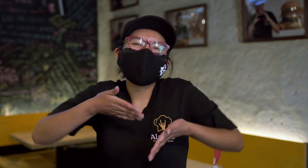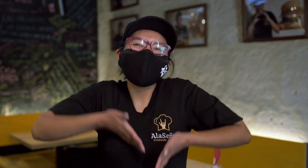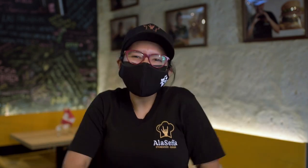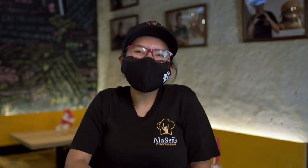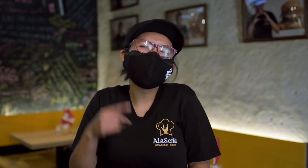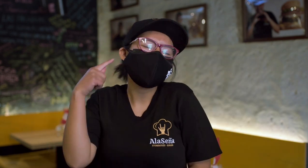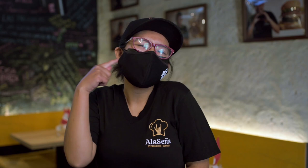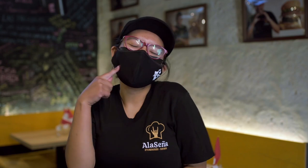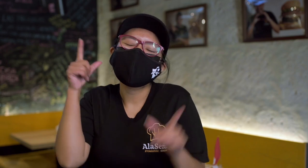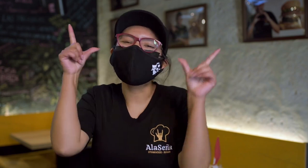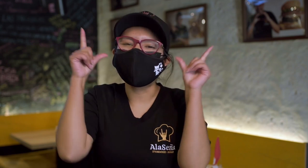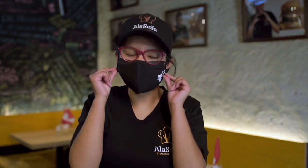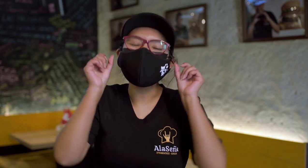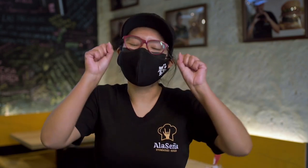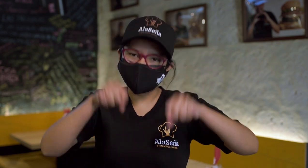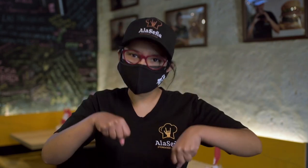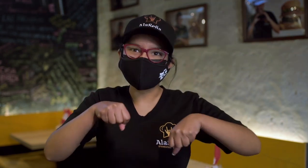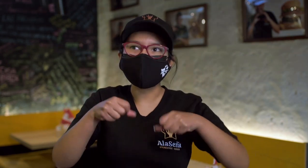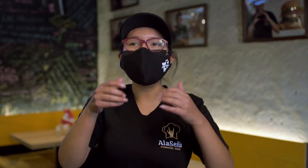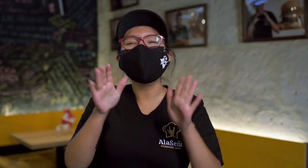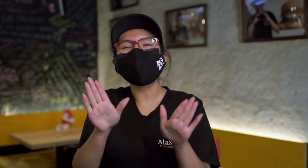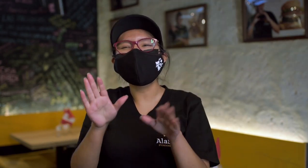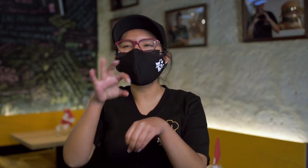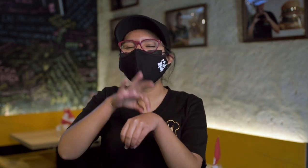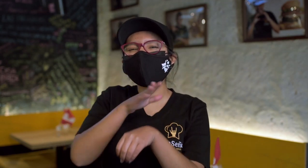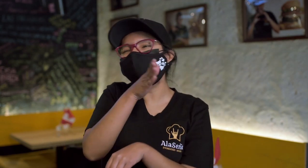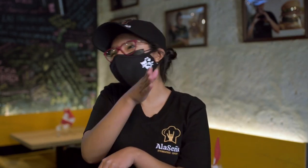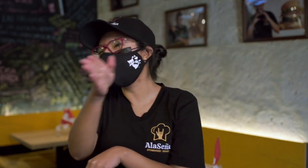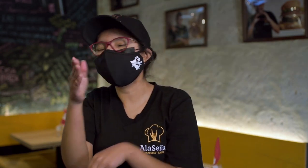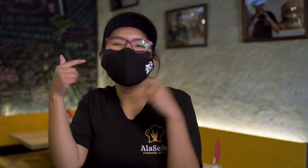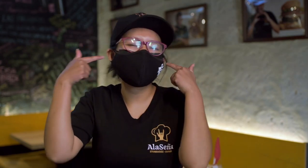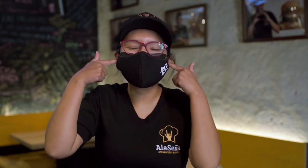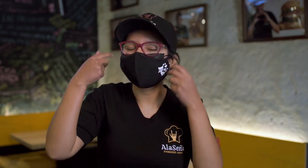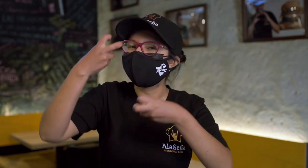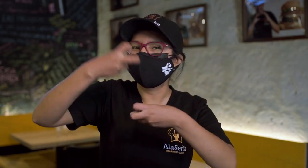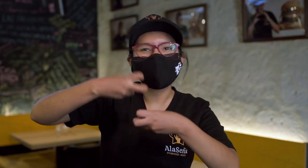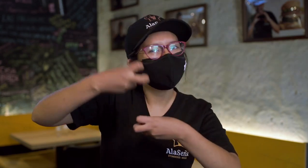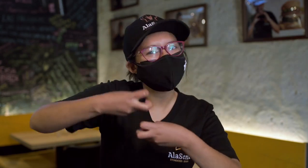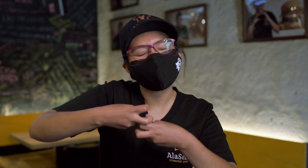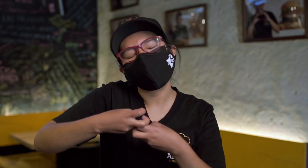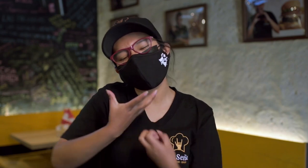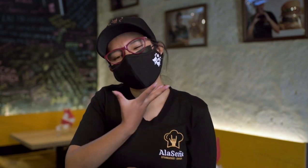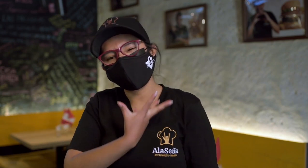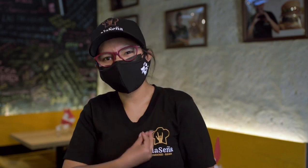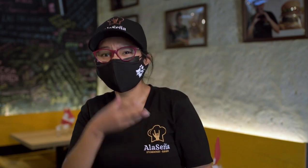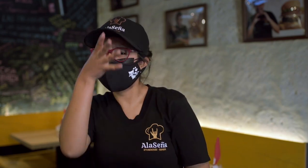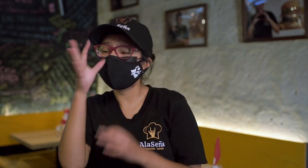Yo, bueno, nací yo siendo sorda. Perdí la audición a temprana edad. Los médicos me diagnosticaron ya con la sobrera. Toda mi